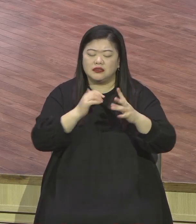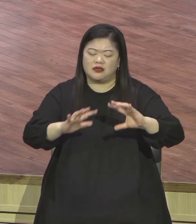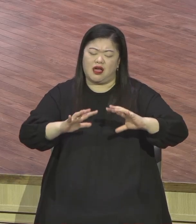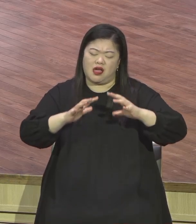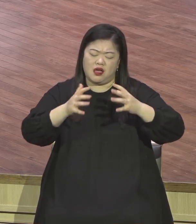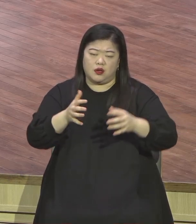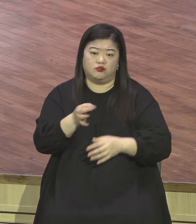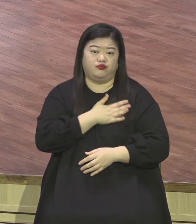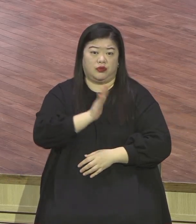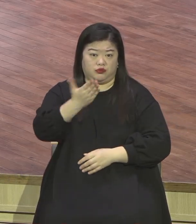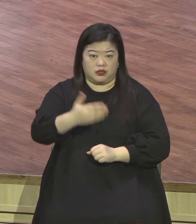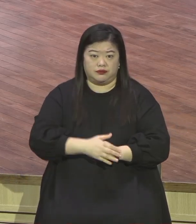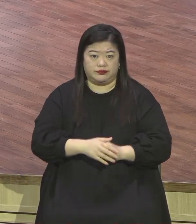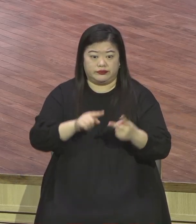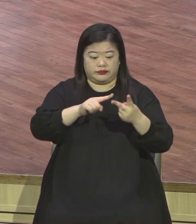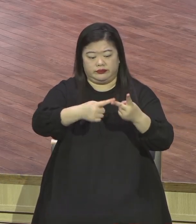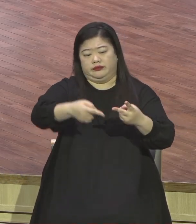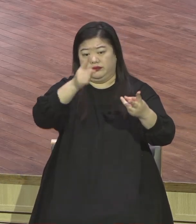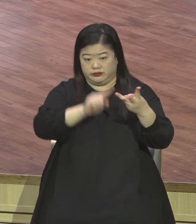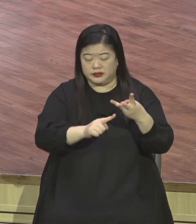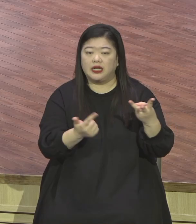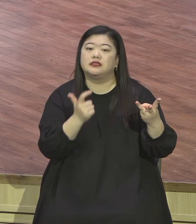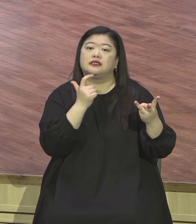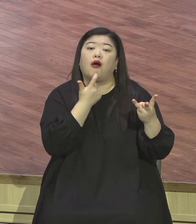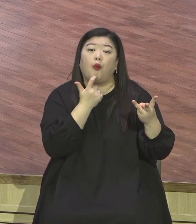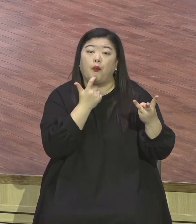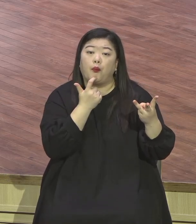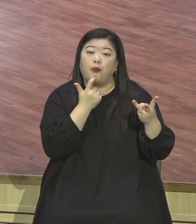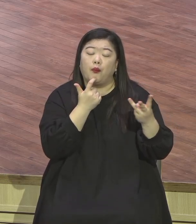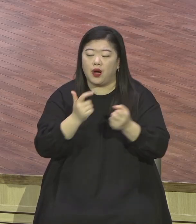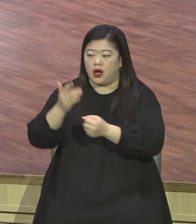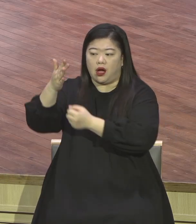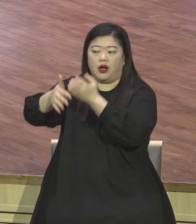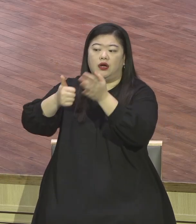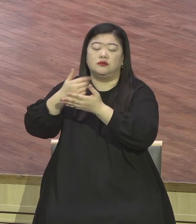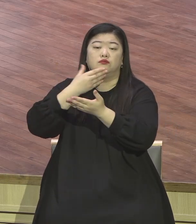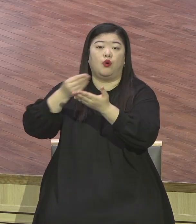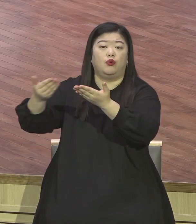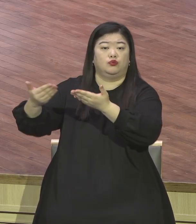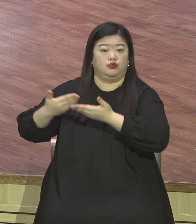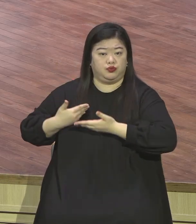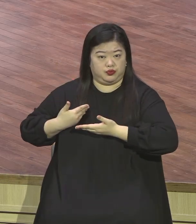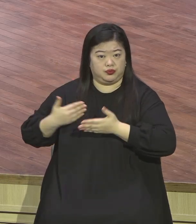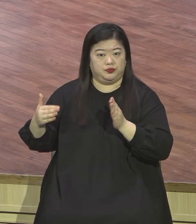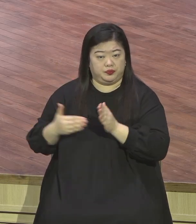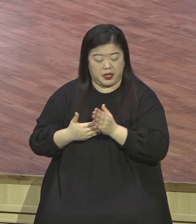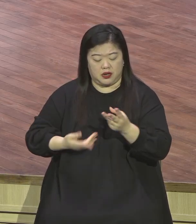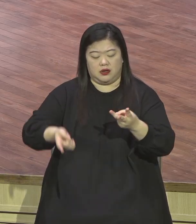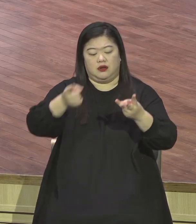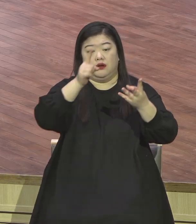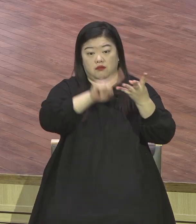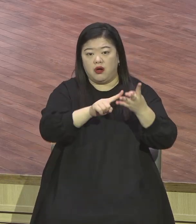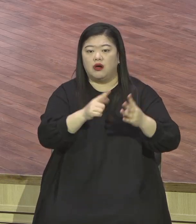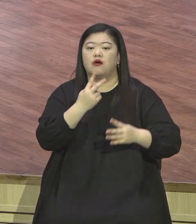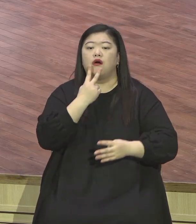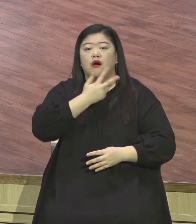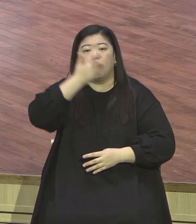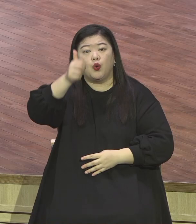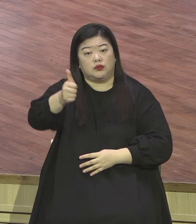야곱은 하나님과 함께 하심으로 매우 번창한 축복을 받았고 요셉은 뭐여 형통의 대명사가 되었어요 하나님과 함께 하시고